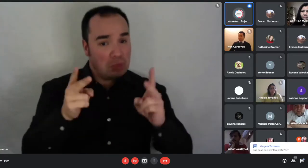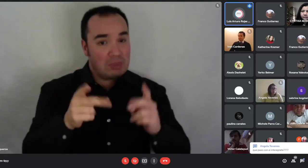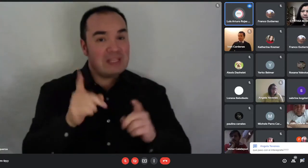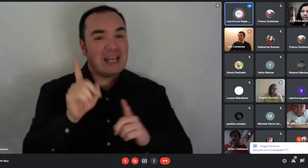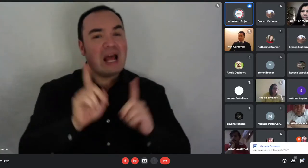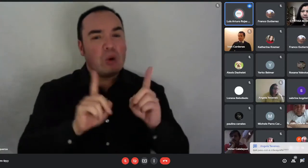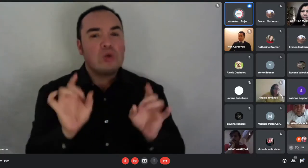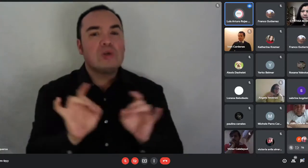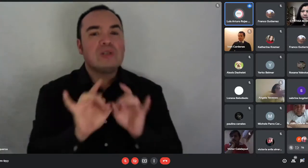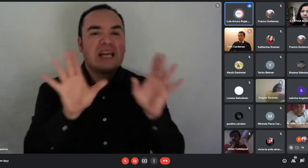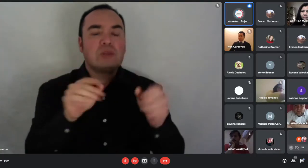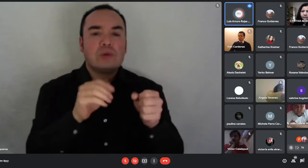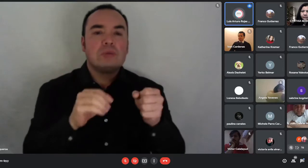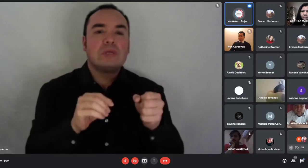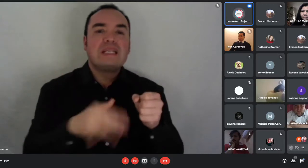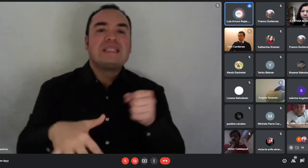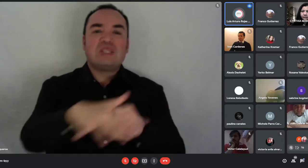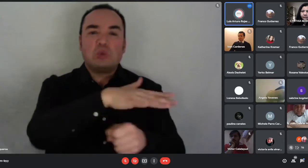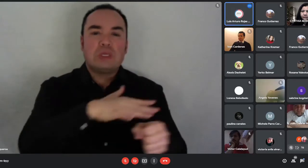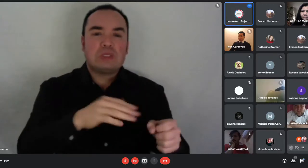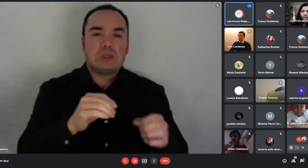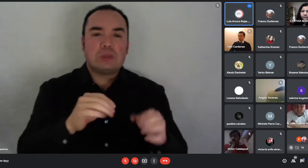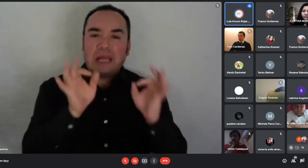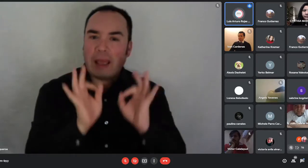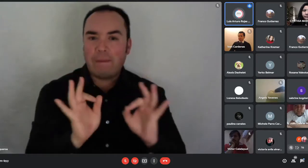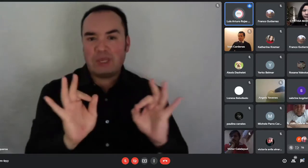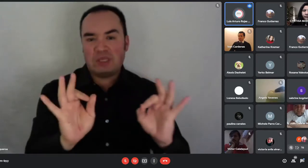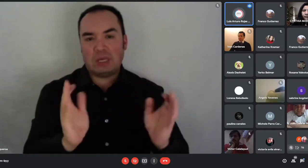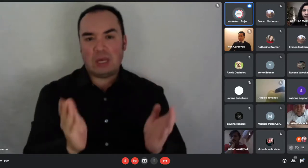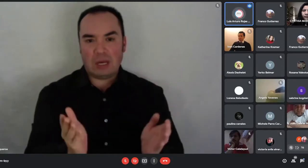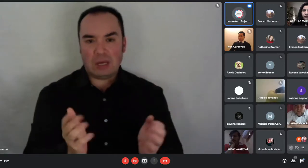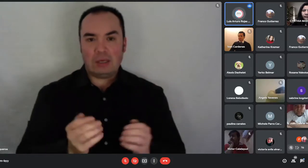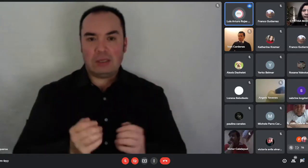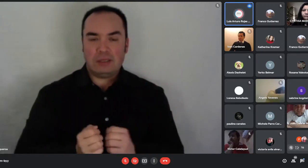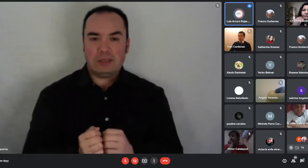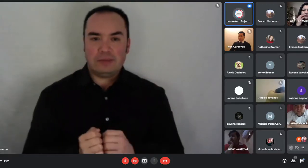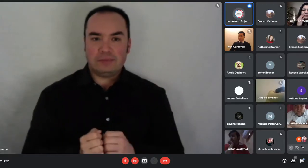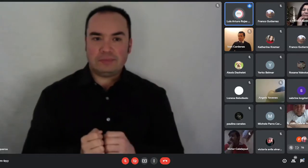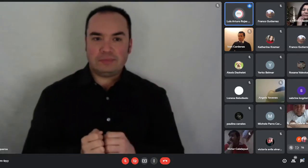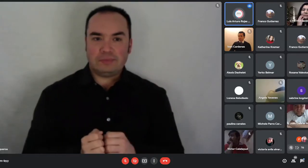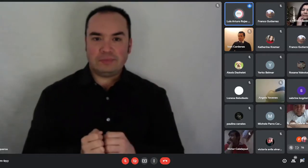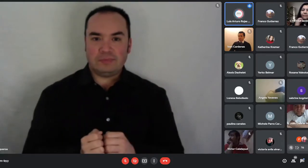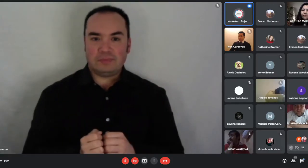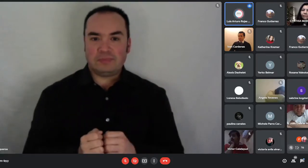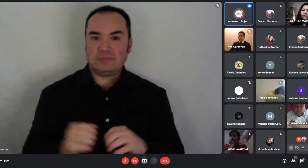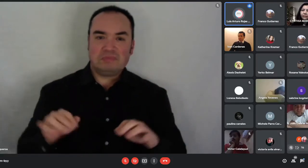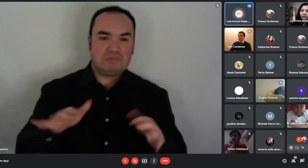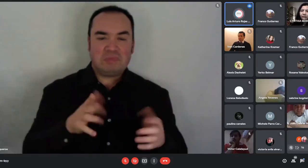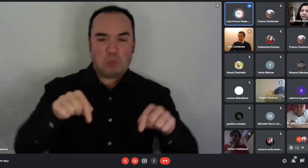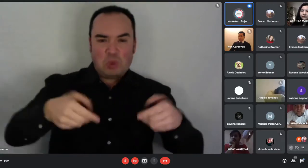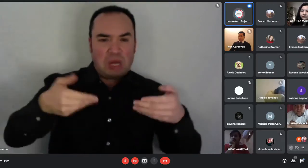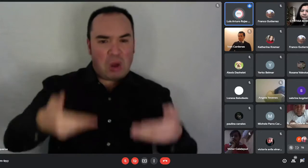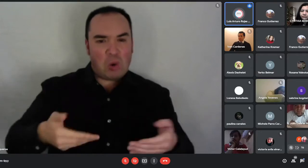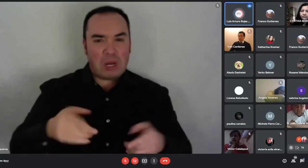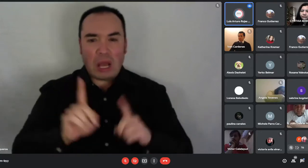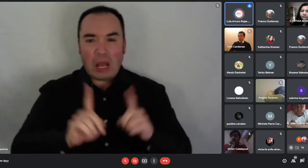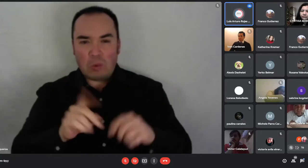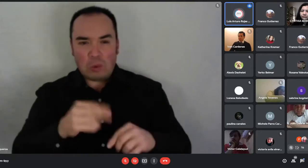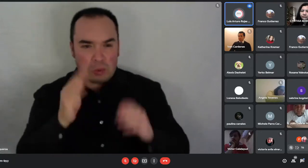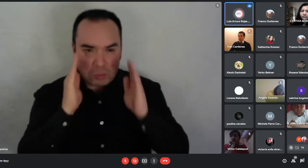¿Ya? Y lo más probable es que en este momento quienes están escuchando no se encuentren en esa situación. Por lo tanto, para postular al